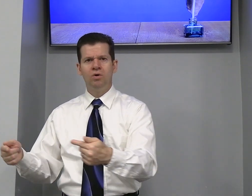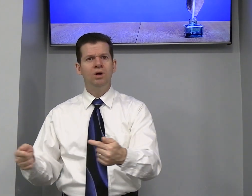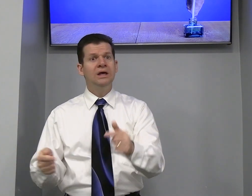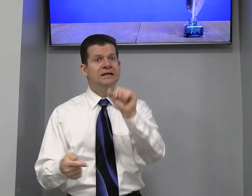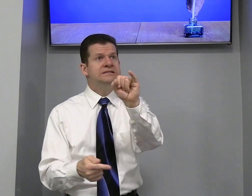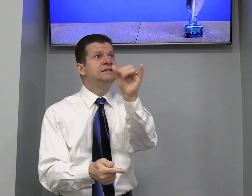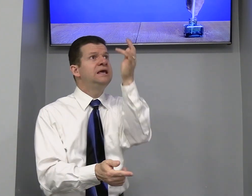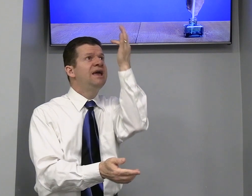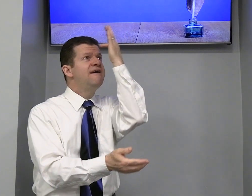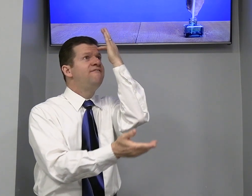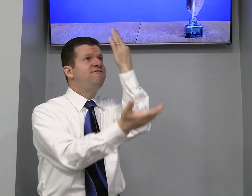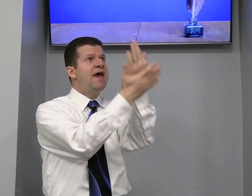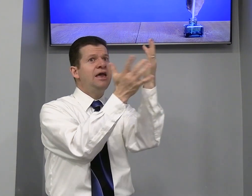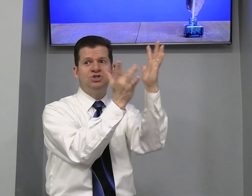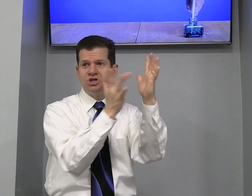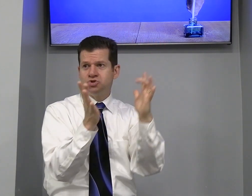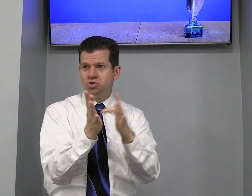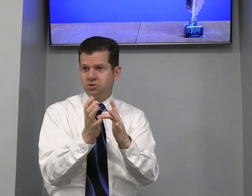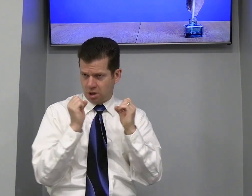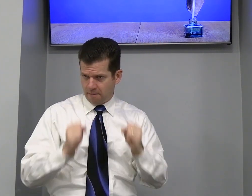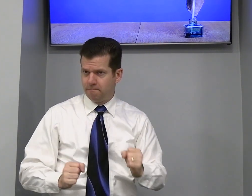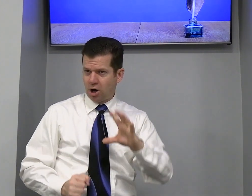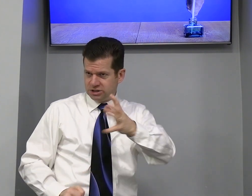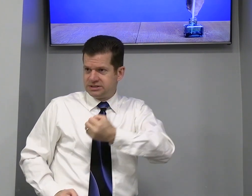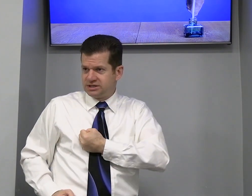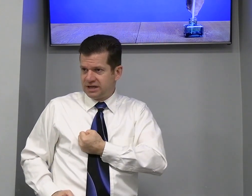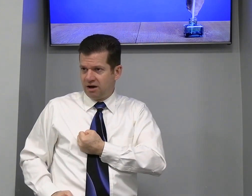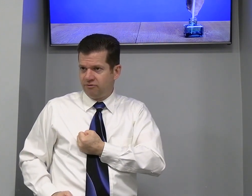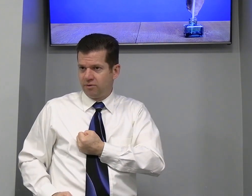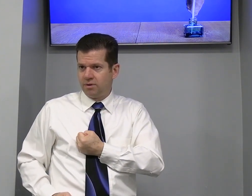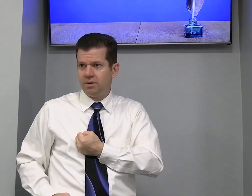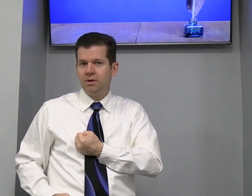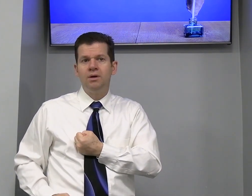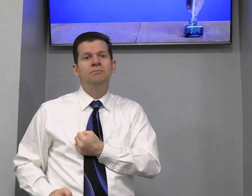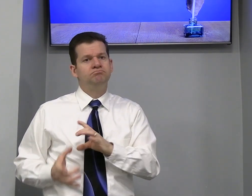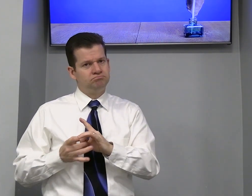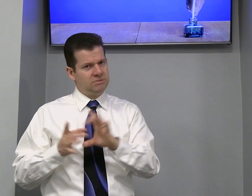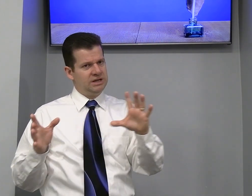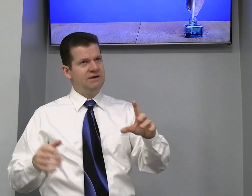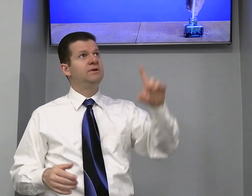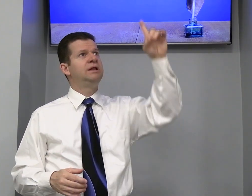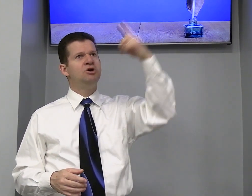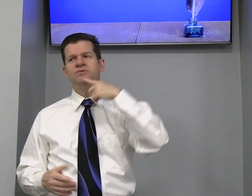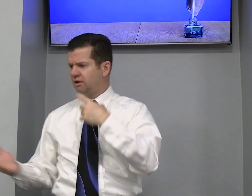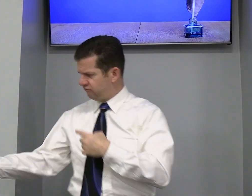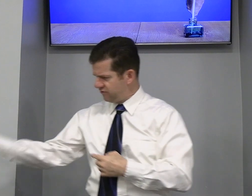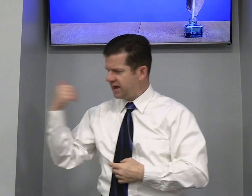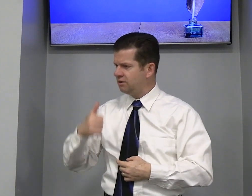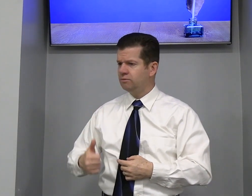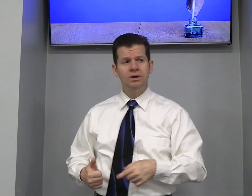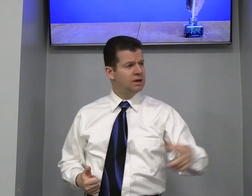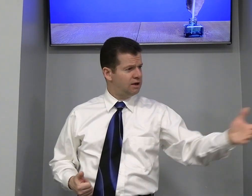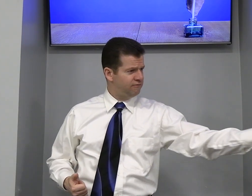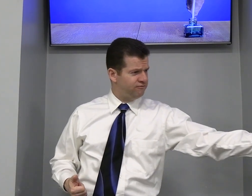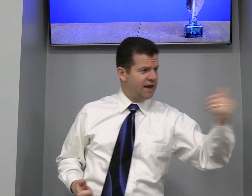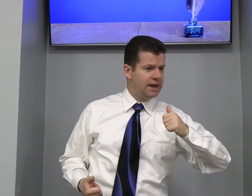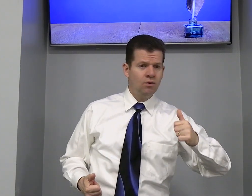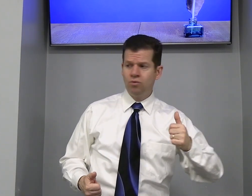Se Fé em Jesus Pode Ser Salvo Livre Deus Venham Venham